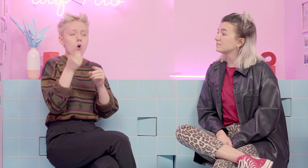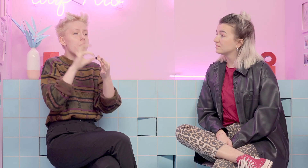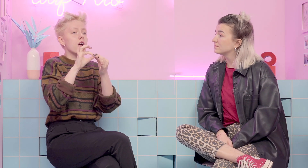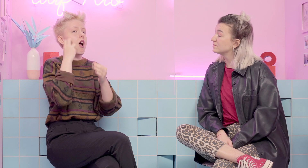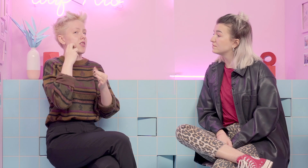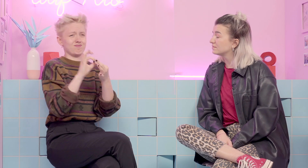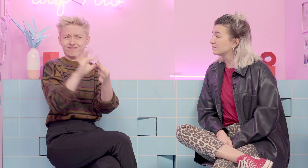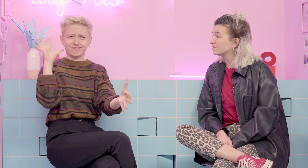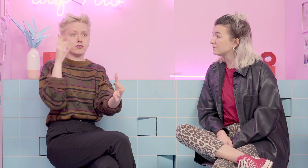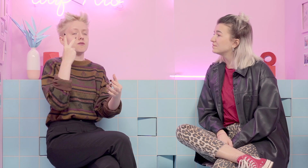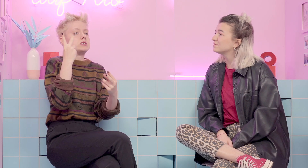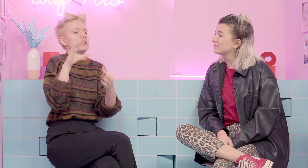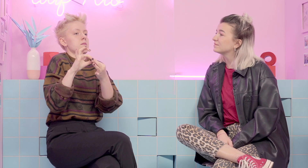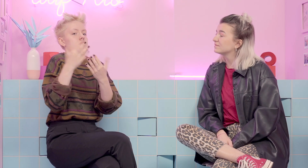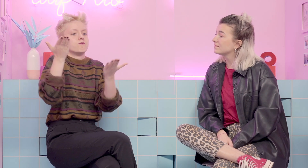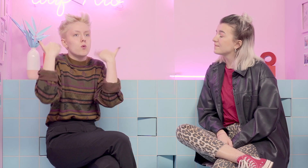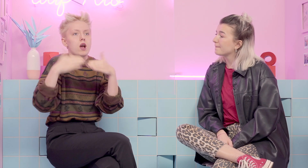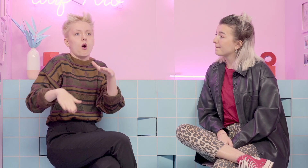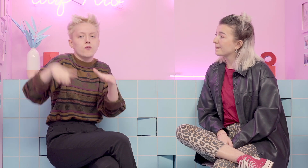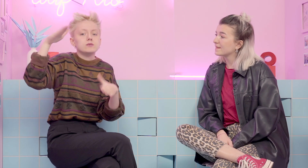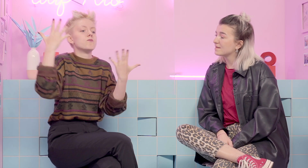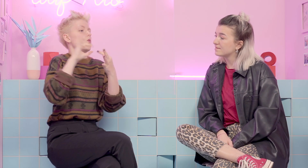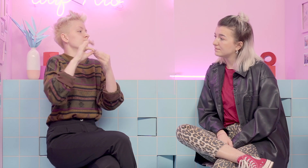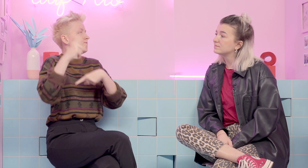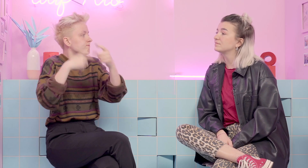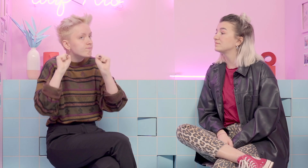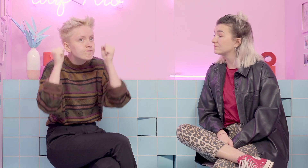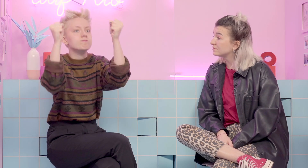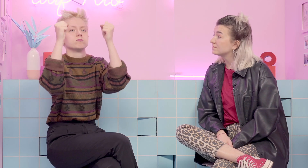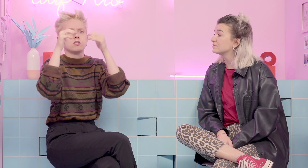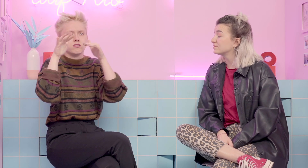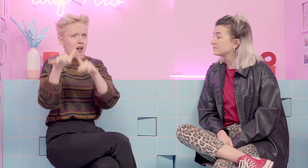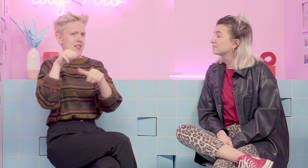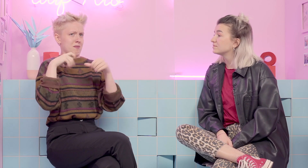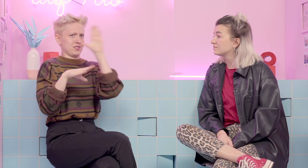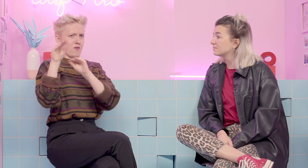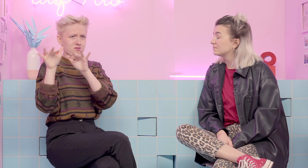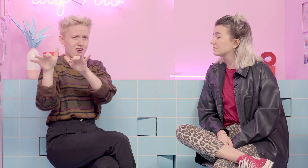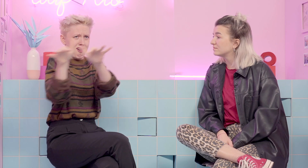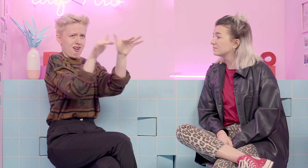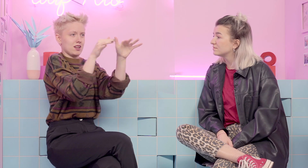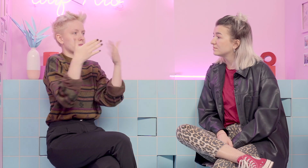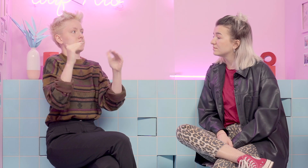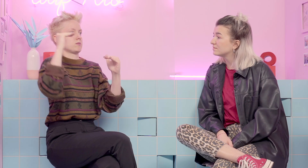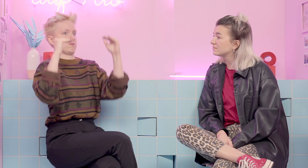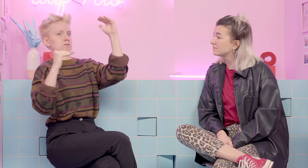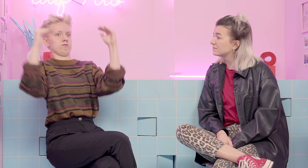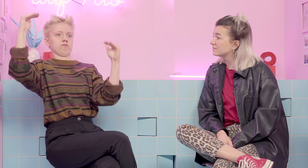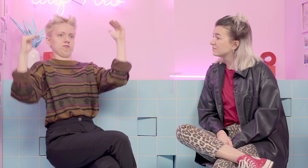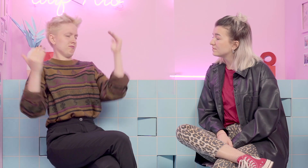individuell. Also da kommt es doch viel mehr darauf an, wie man aufgewachsen ist, wie aktivistisch man ist. So viele Leute haben so unterschiedliche Lebenserfahrungen und darauf kommt es